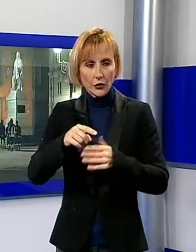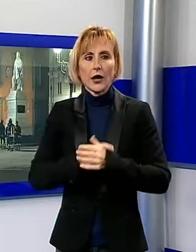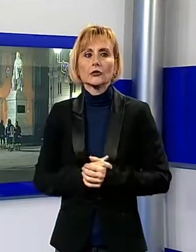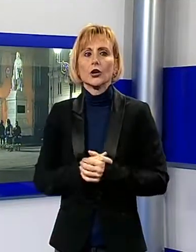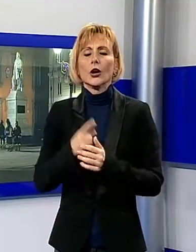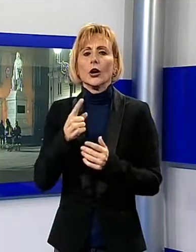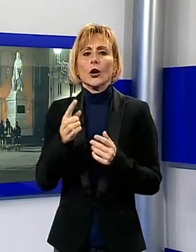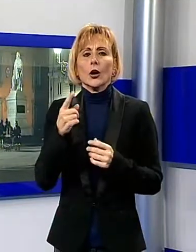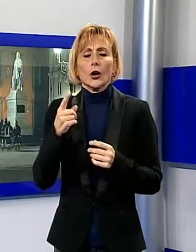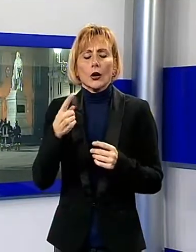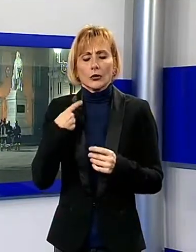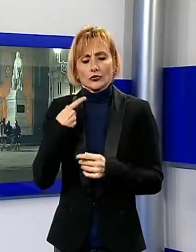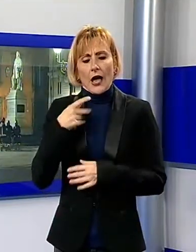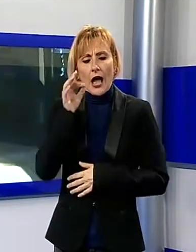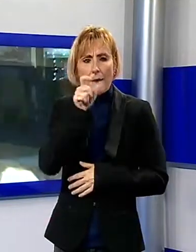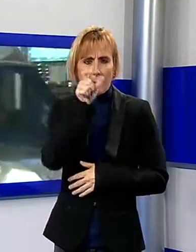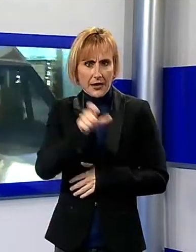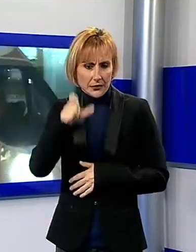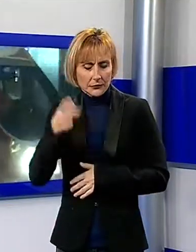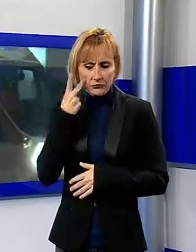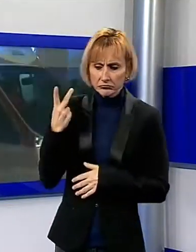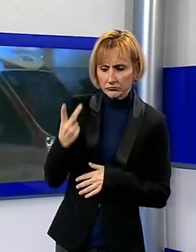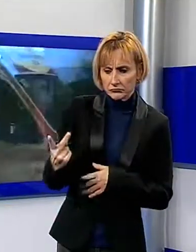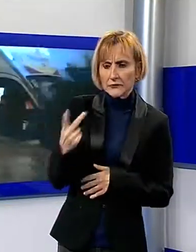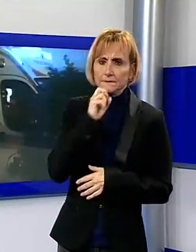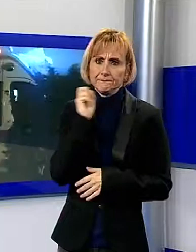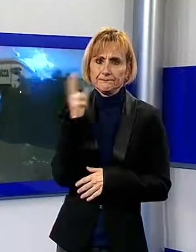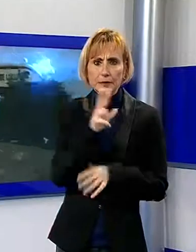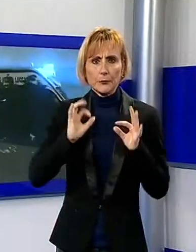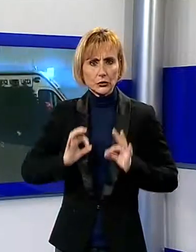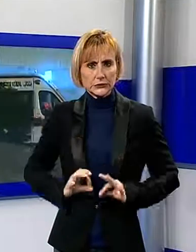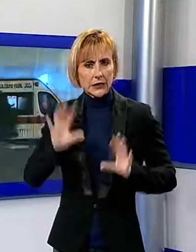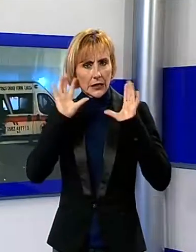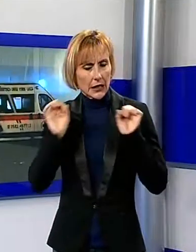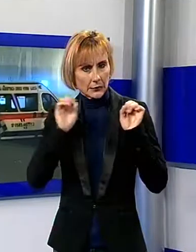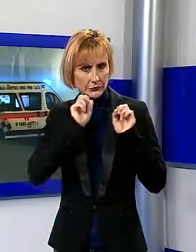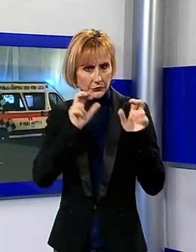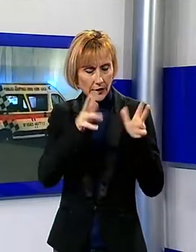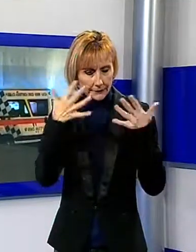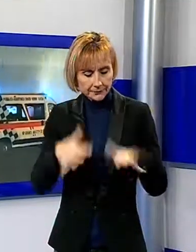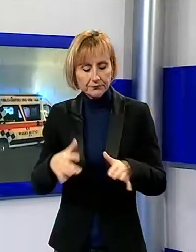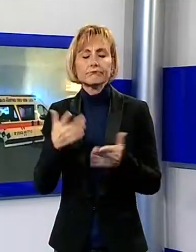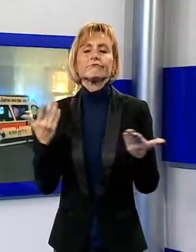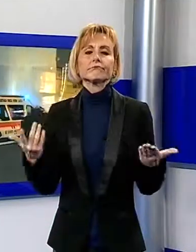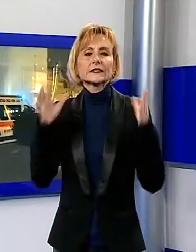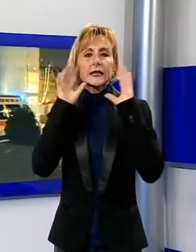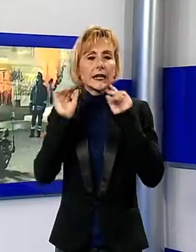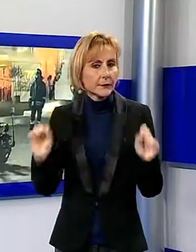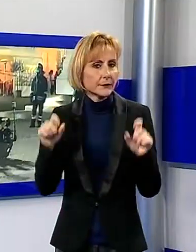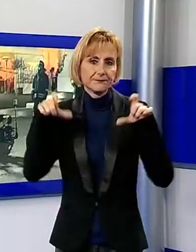forze dell'ordine da alcuni passanti. I carabinieri del comando provinciale di Lucca non hanno potuto fare altro che mettere in moto la procedura